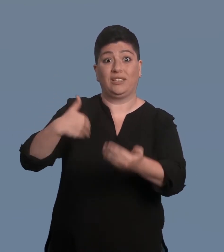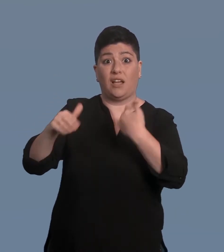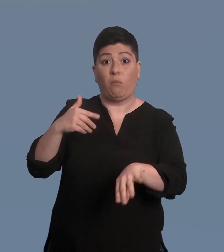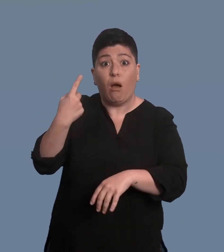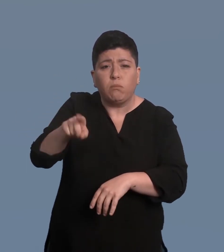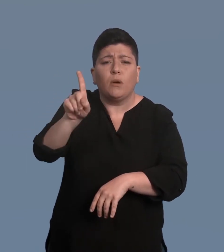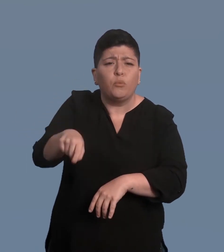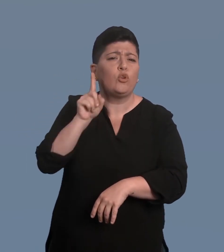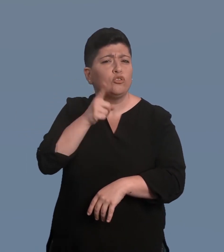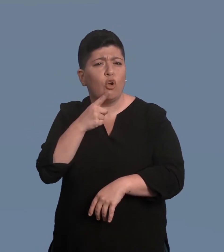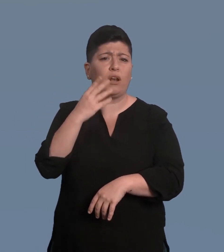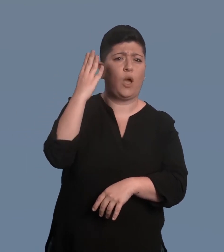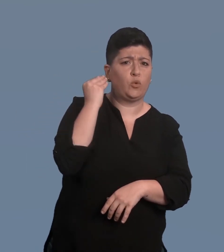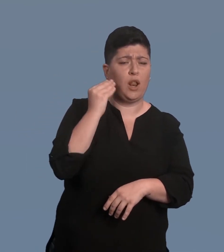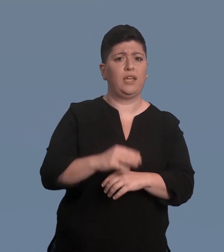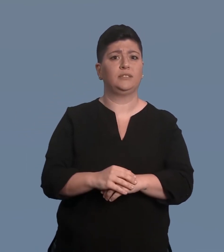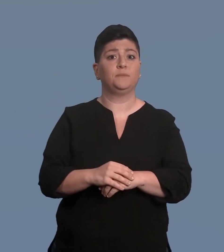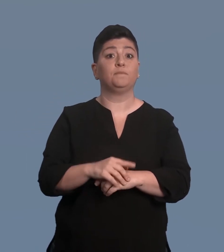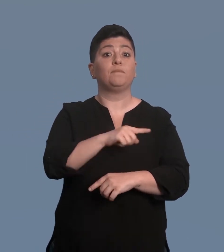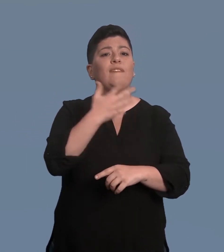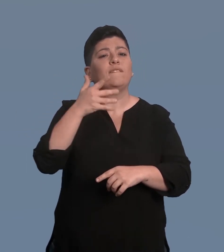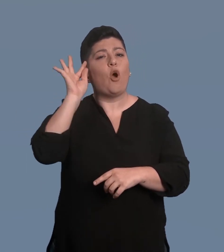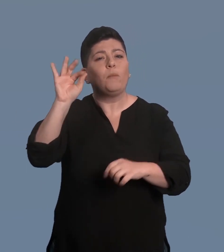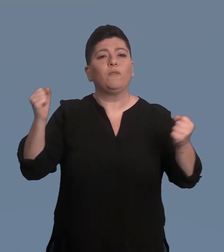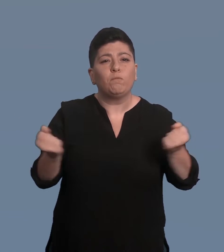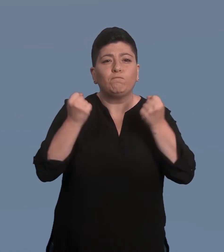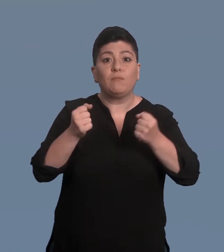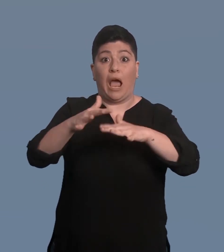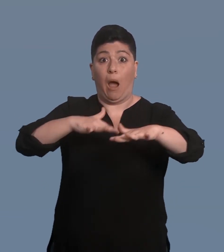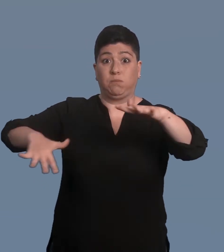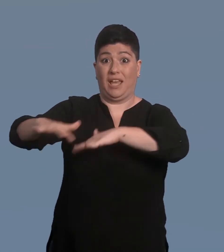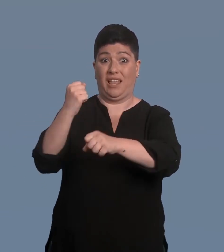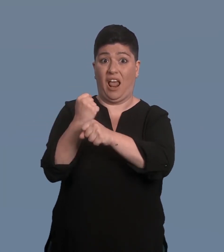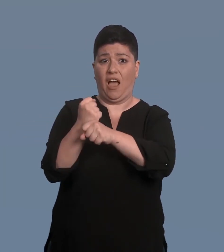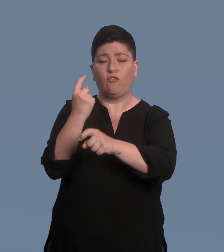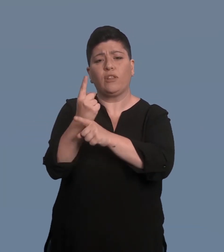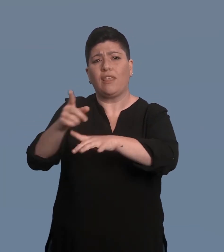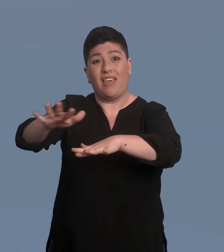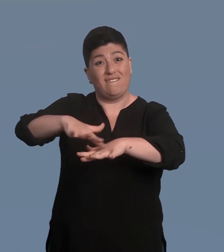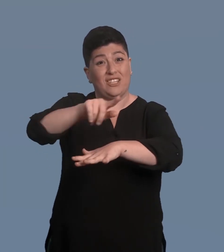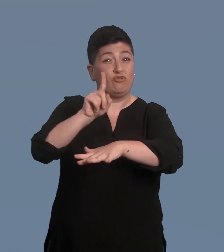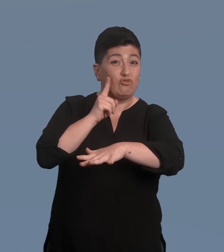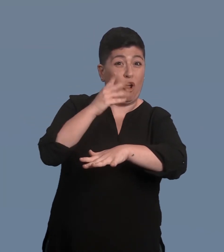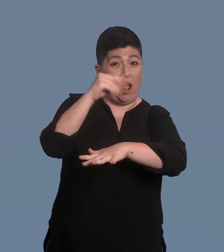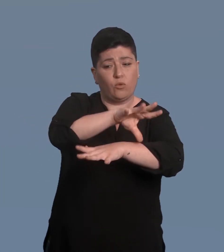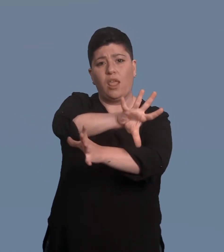di persone con disabilità, e quindi anche persone audiolese o non udenti, e promuovere ambienti di lavoro inclusivi.